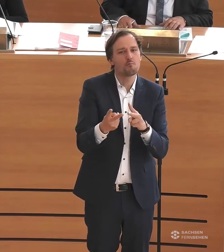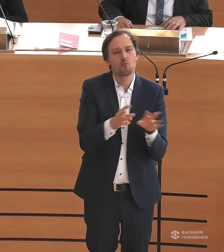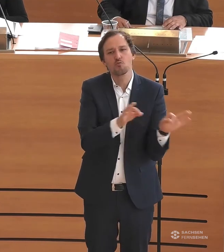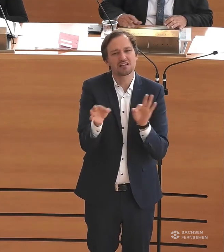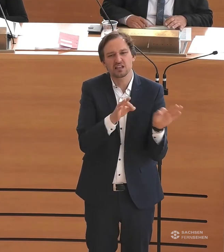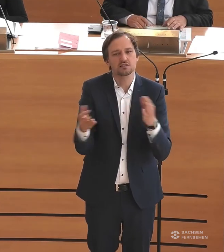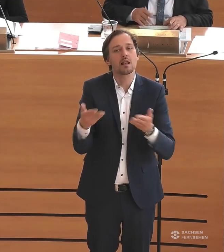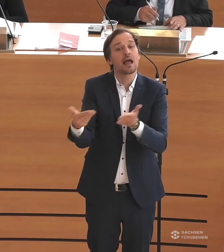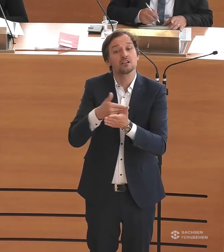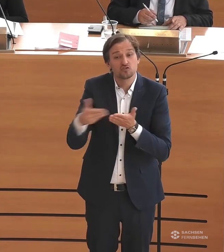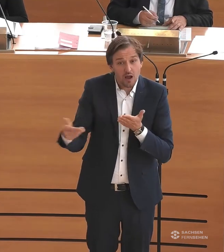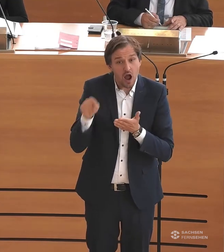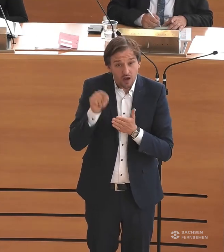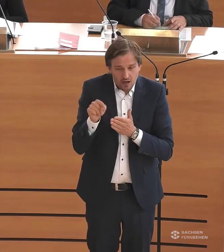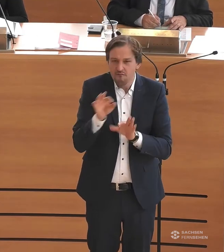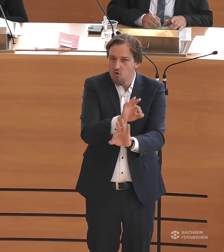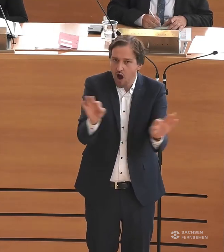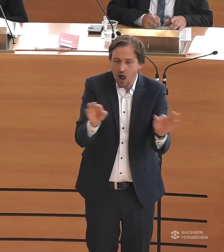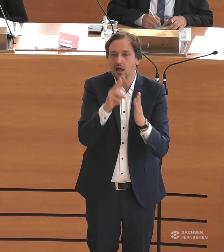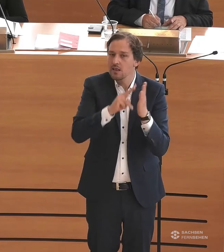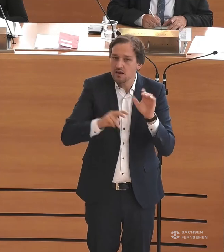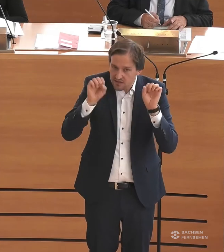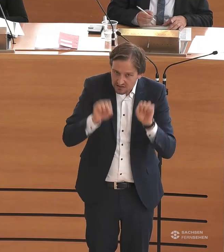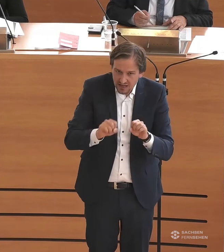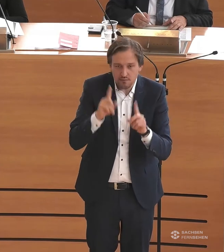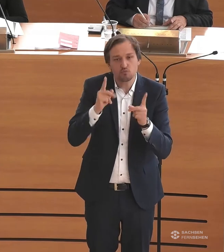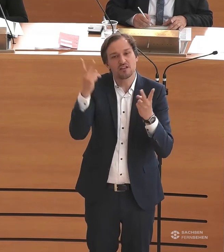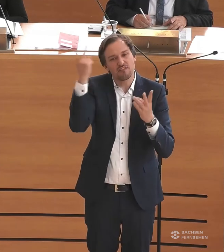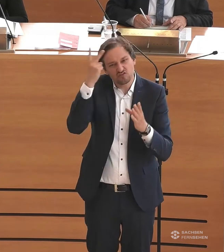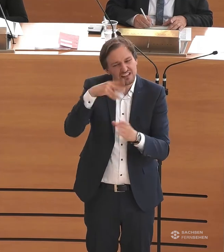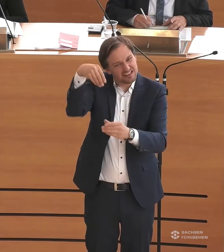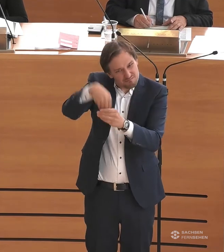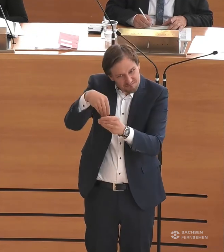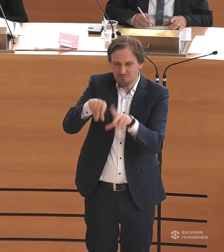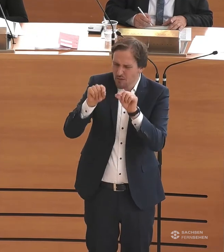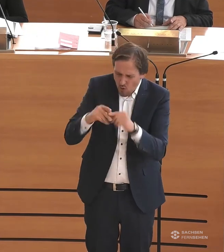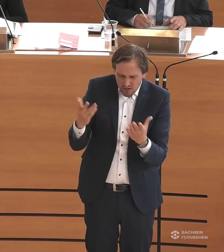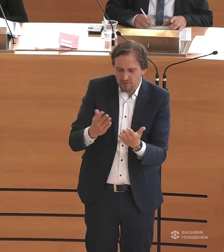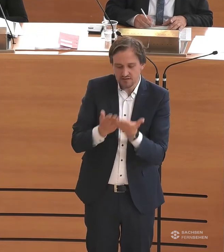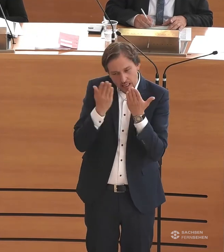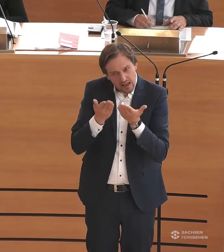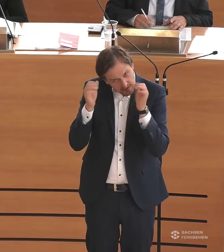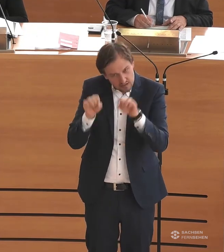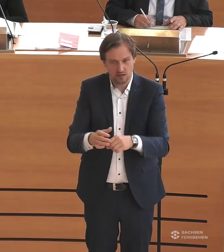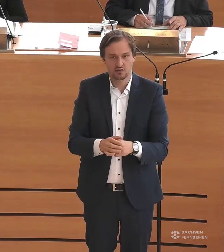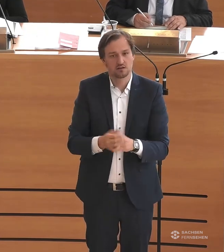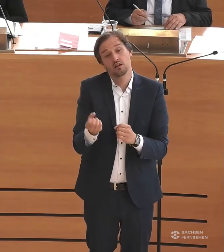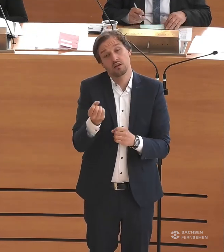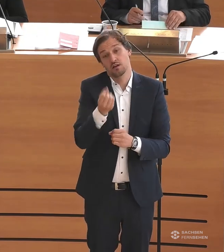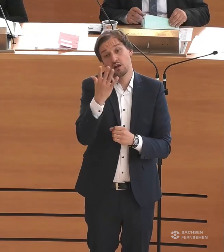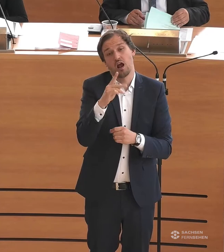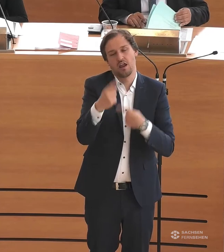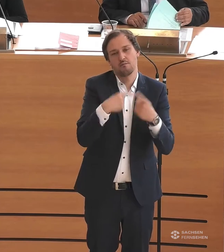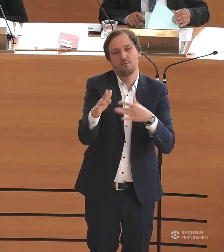Menschen richtig geworden, dass man eben auch versteht, was in diesen Verordnungen steht und für sich übersetzen kann. Neben aller Kritik, die es natürlich